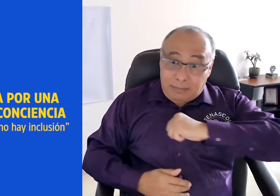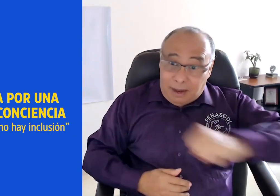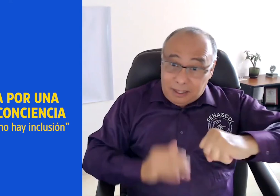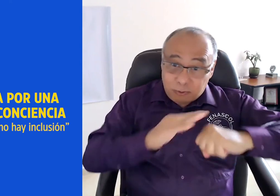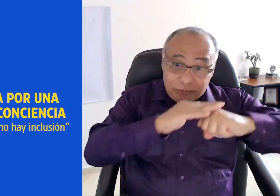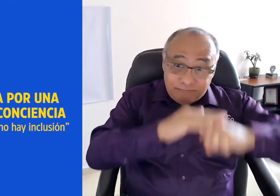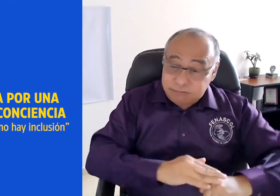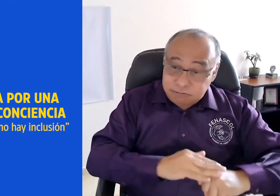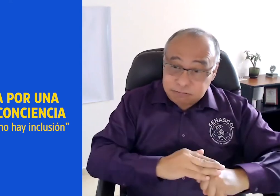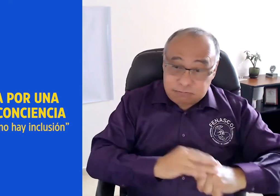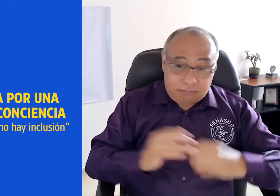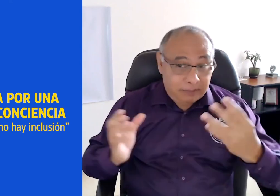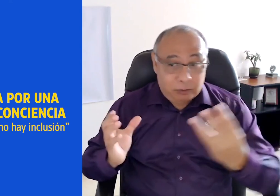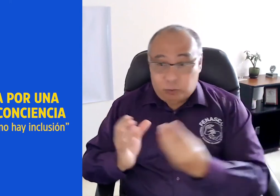derechos, no hay inclusión.